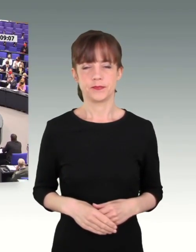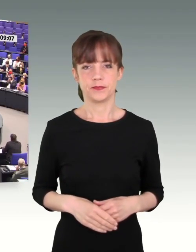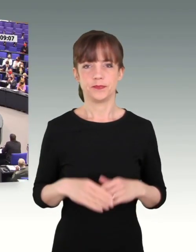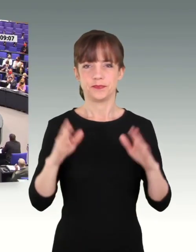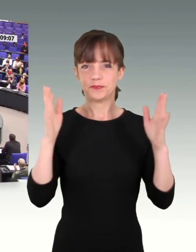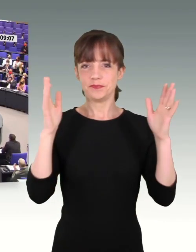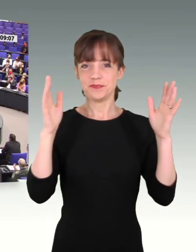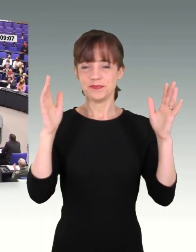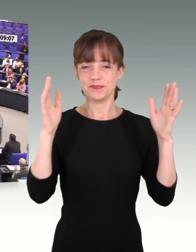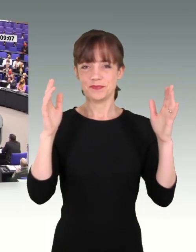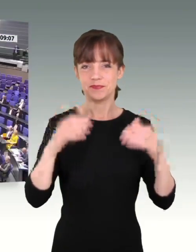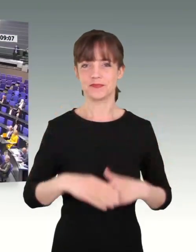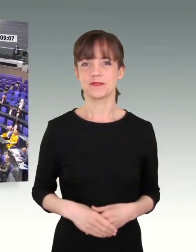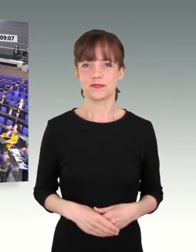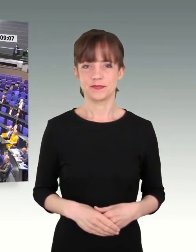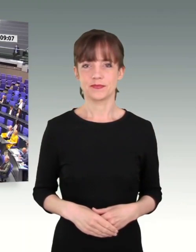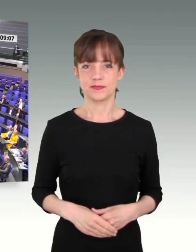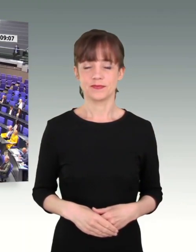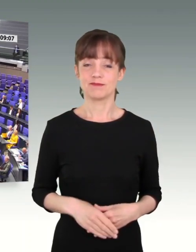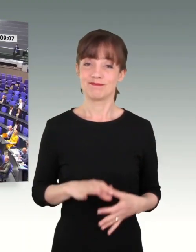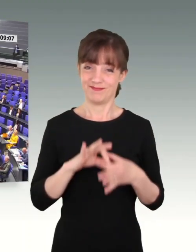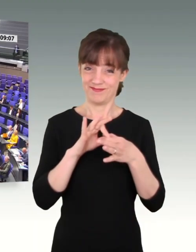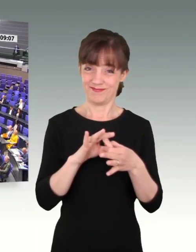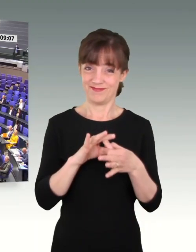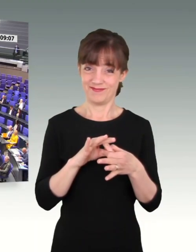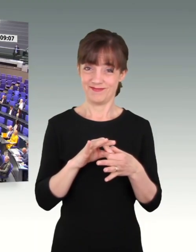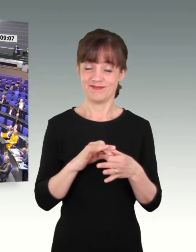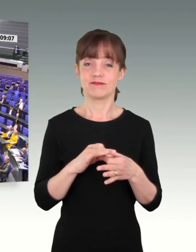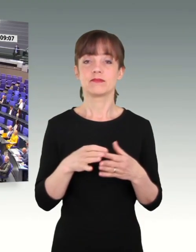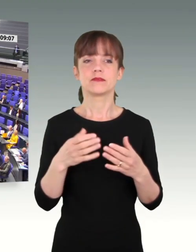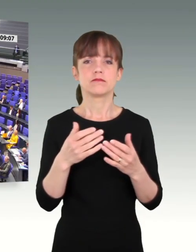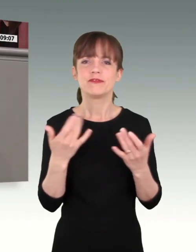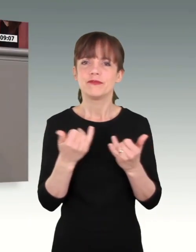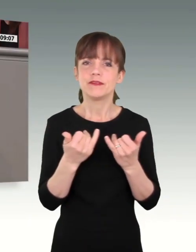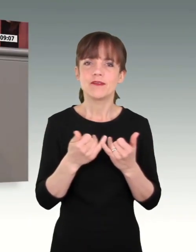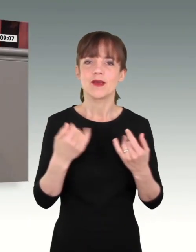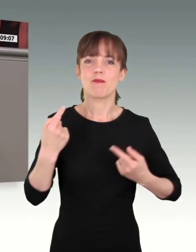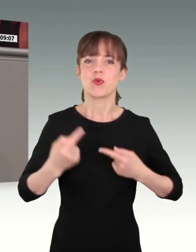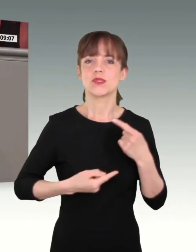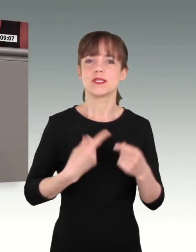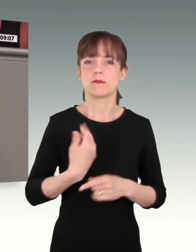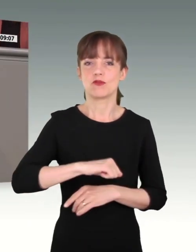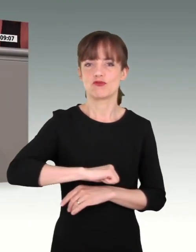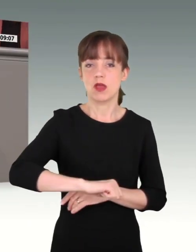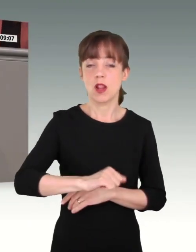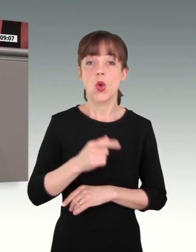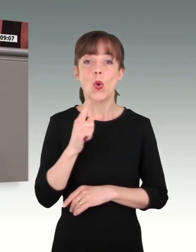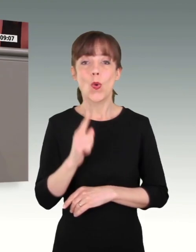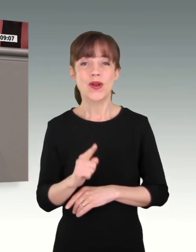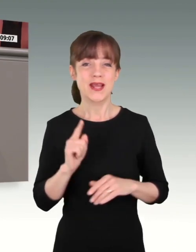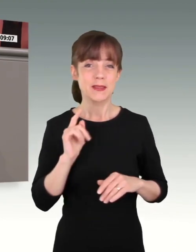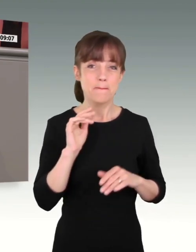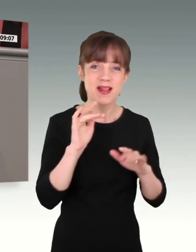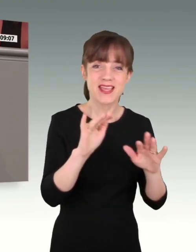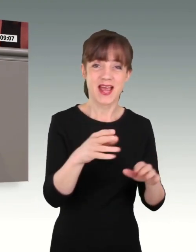Und dazu müssen auch die Prozesse beschleunigt werden. Auch die 100 Milliarden Euro können nicht in den